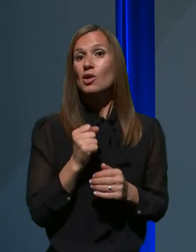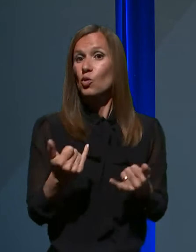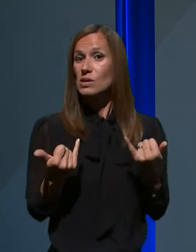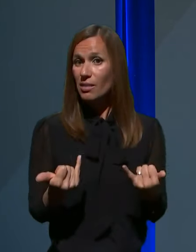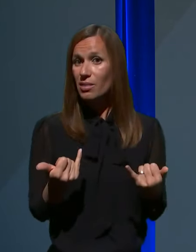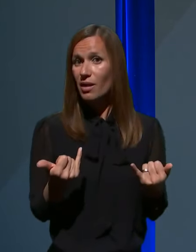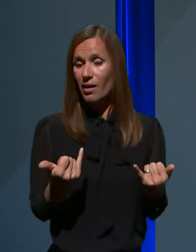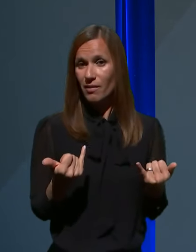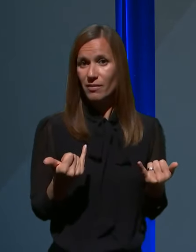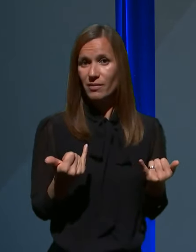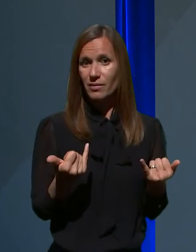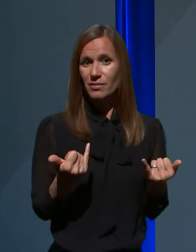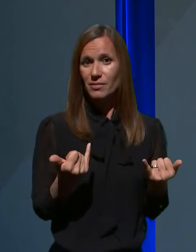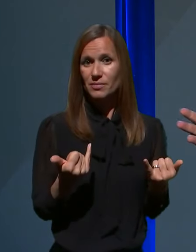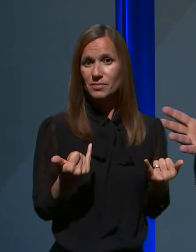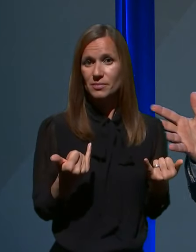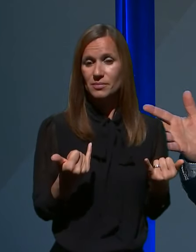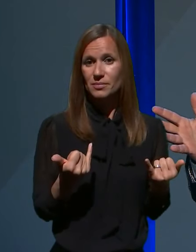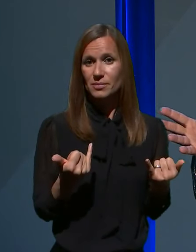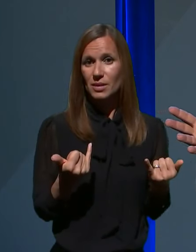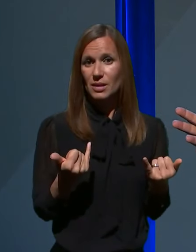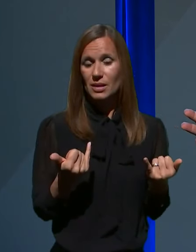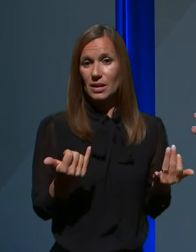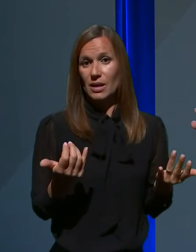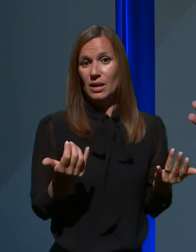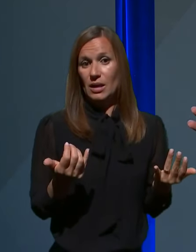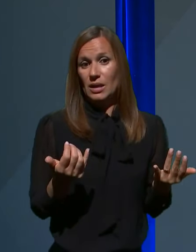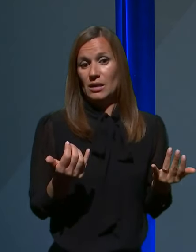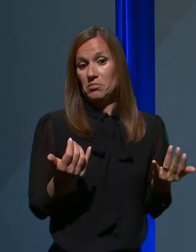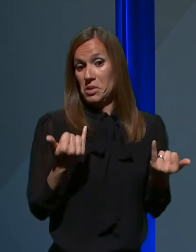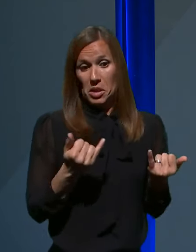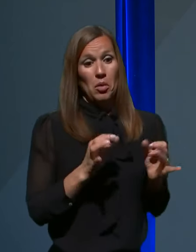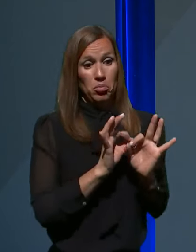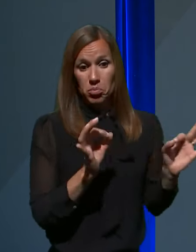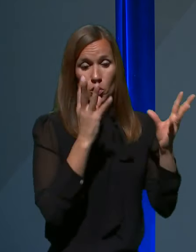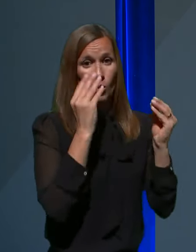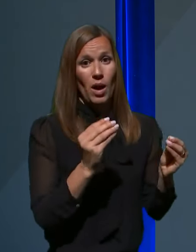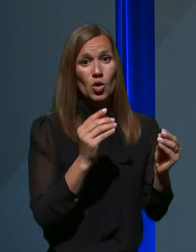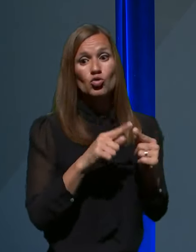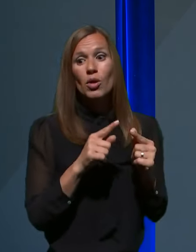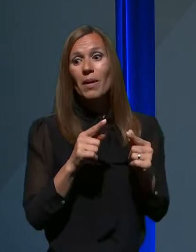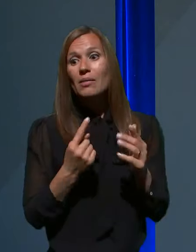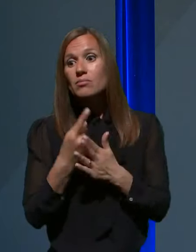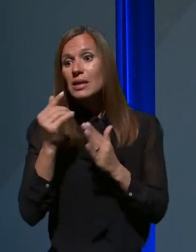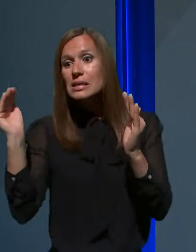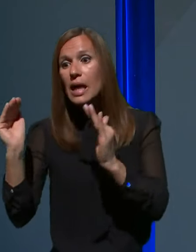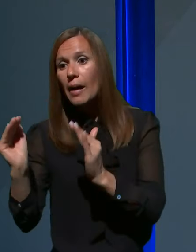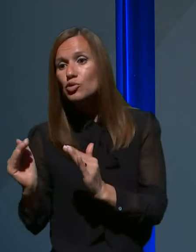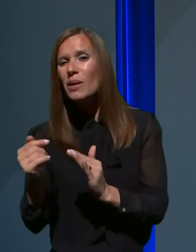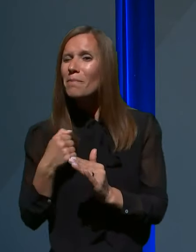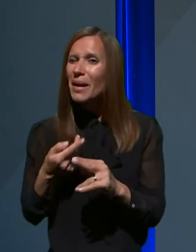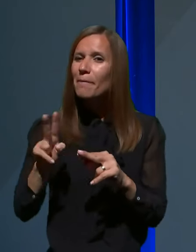bi gledali v slabši scenari, bi me bolj skrbelo zagotavljanje zadostnega števila